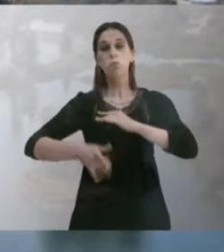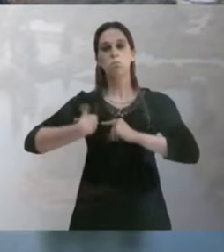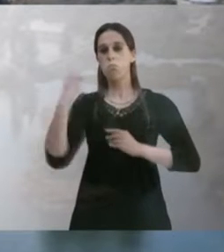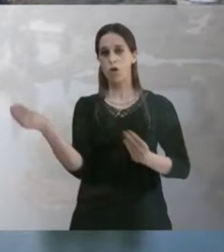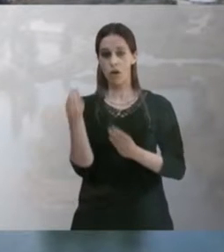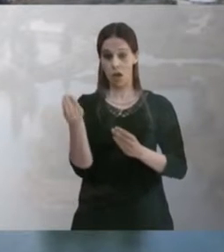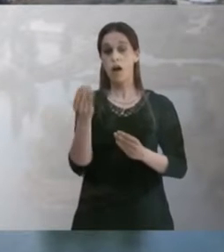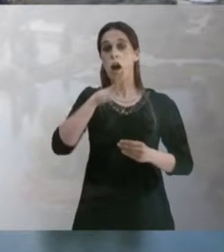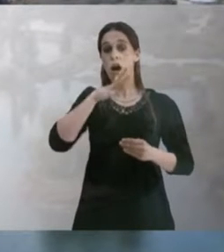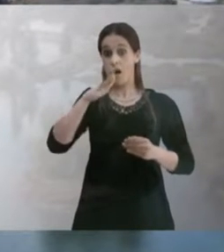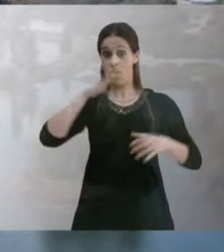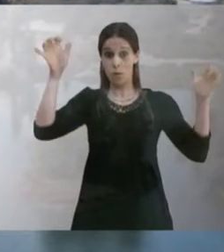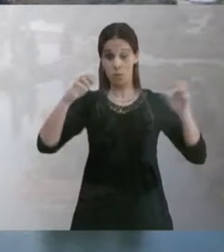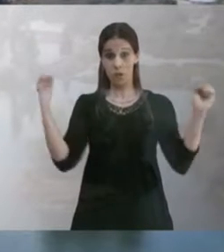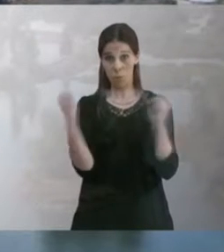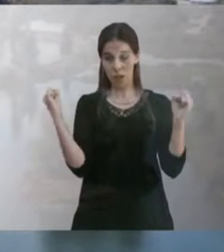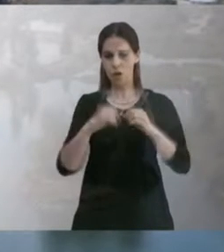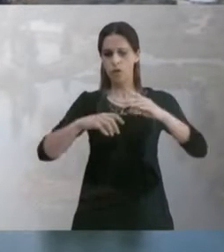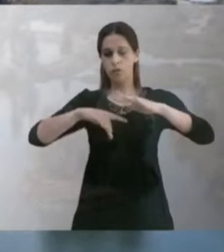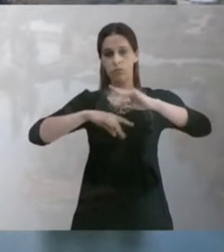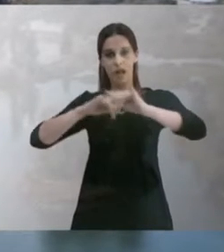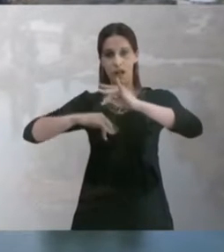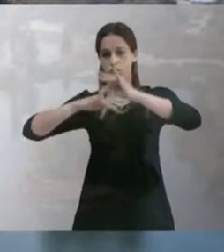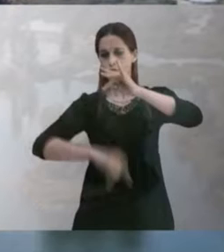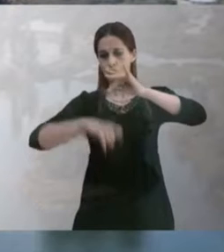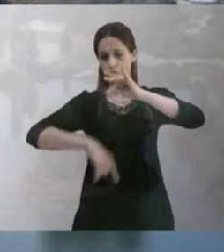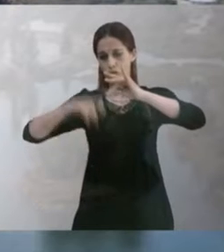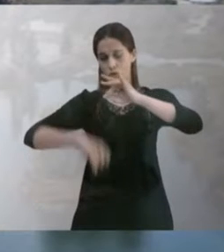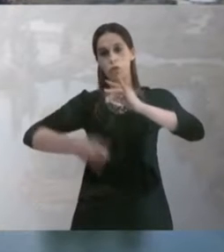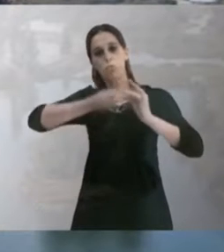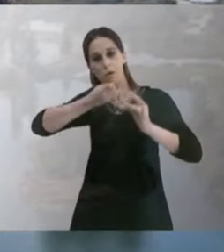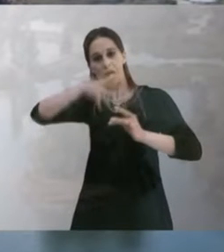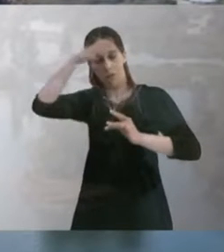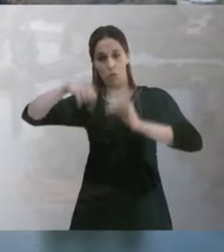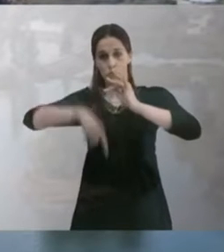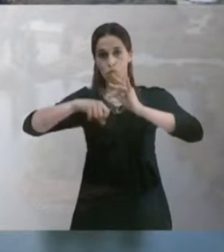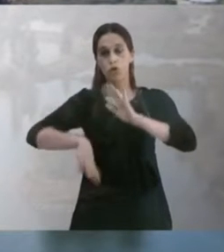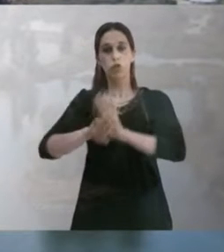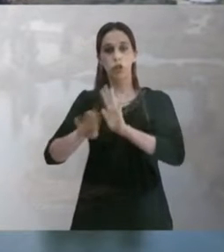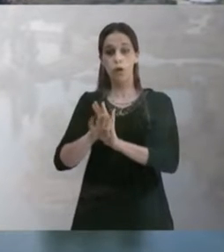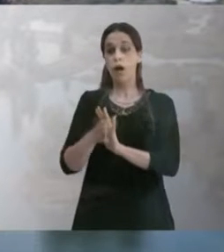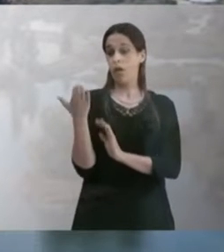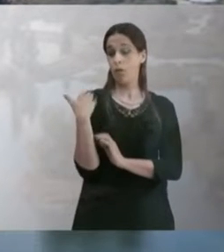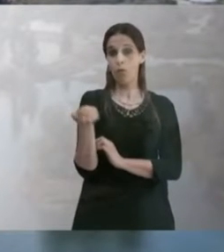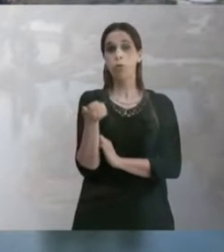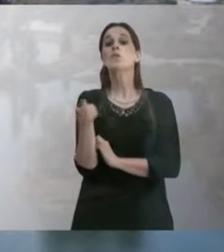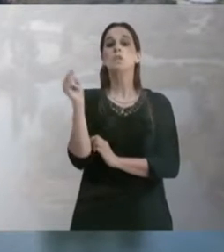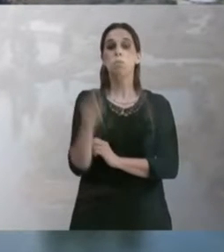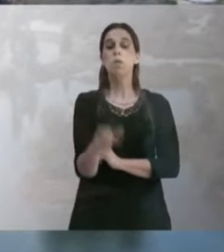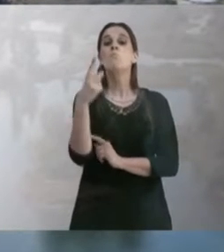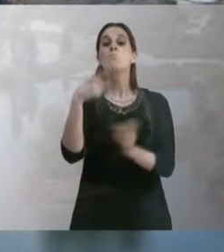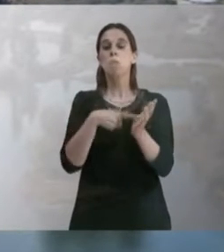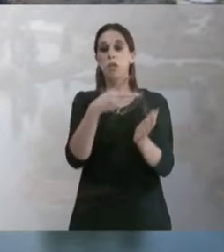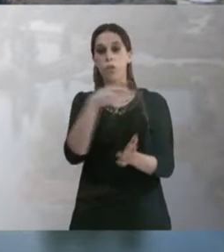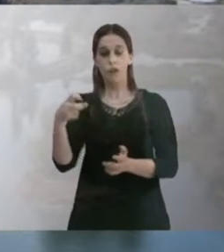considerablemente... ...las aguas de este invierno se infiltraron... ...y lo han seguido haciendo en primavera... ...e incluso durante el verano... ...en el 23 se han recuperado